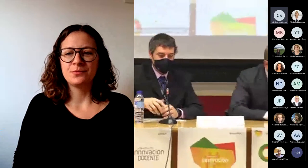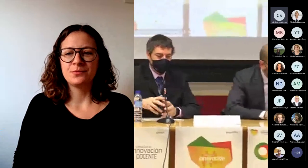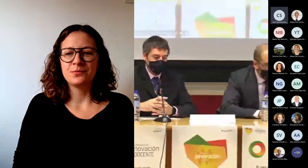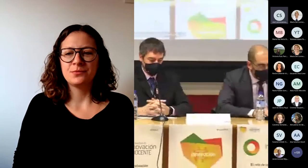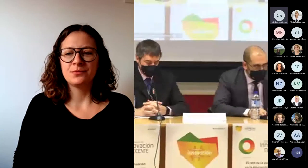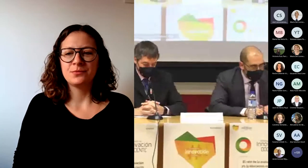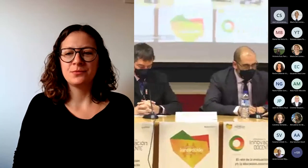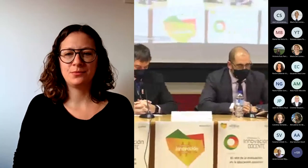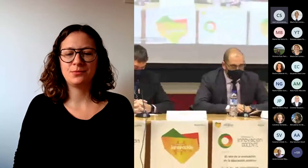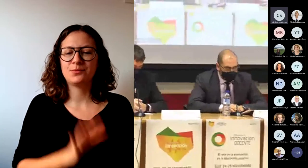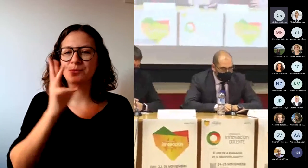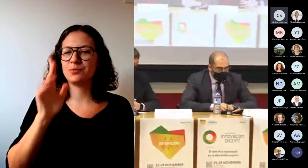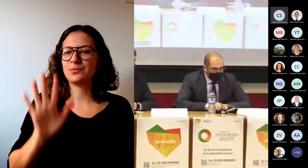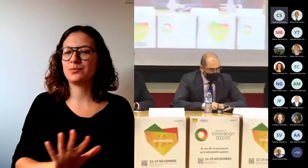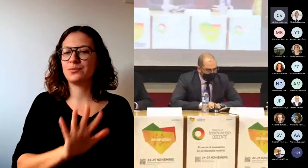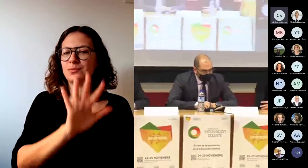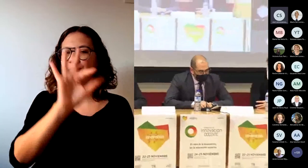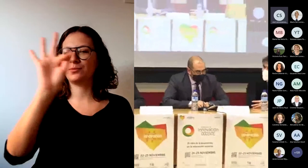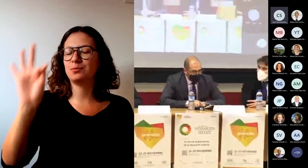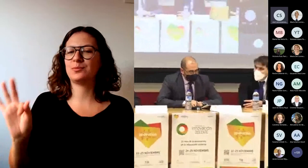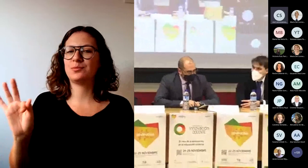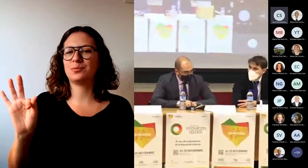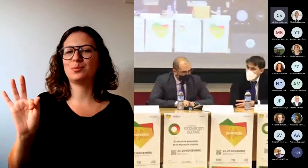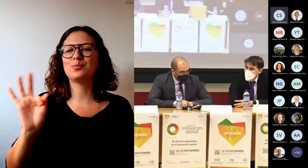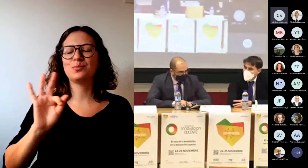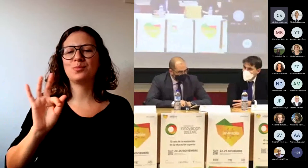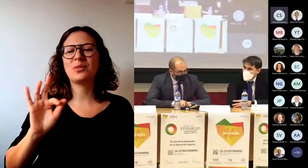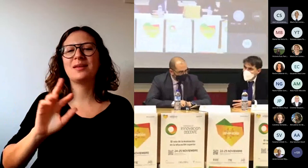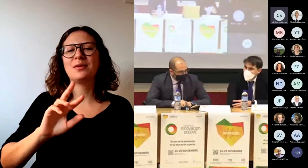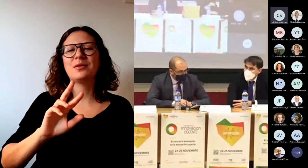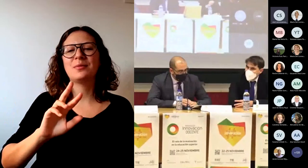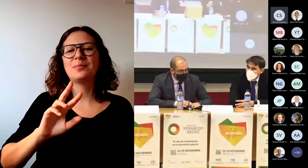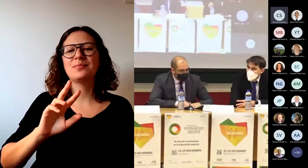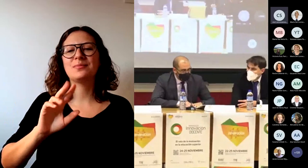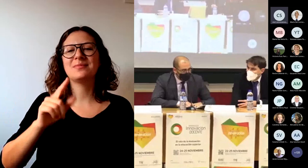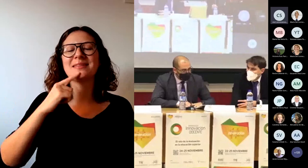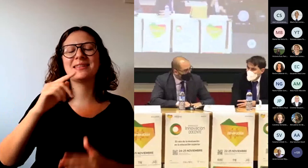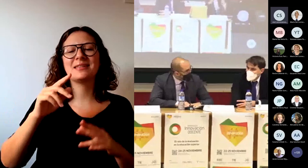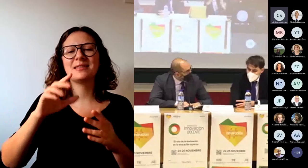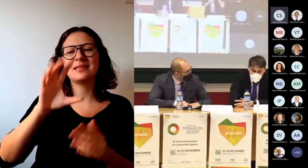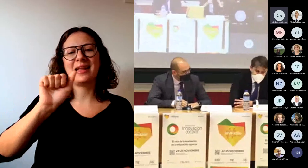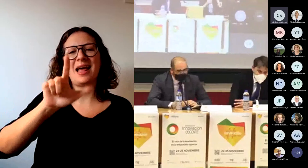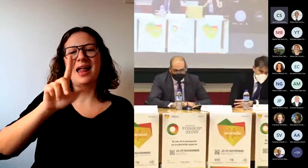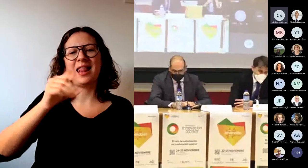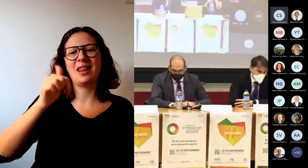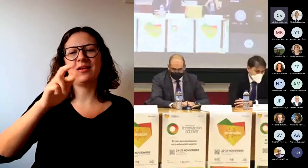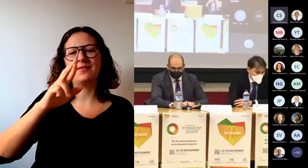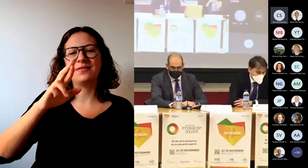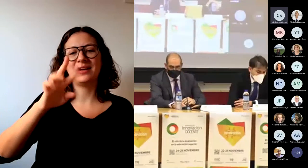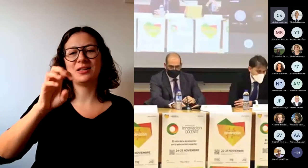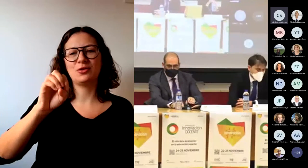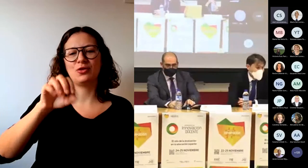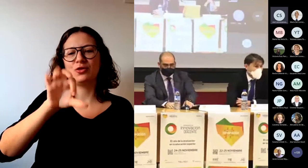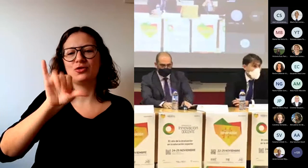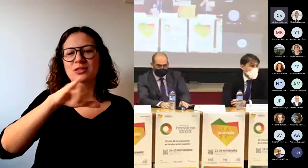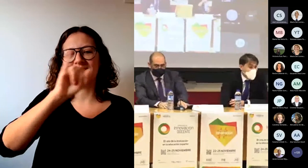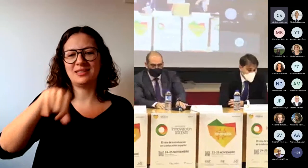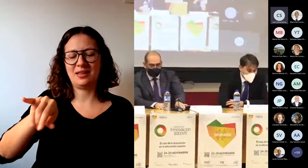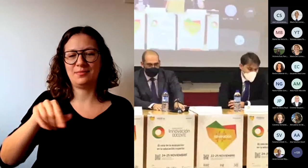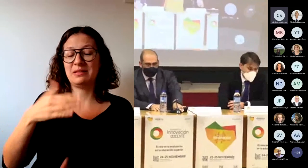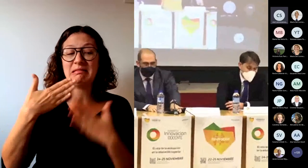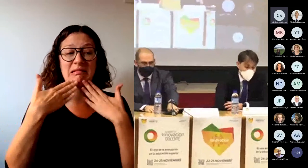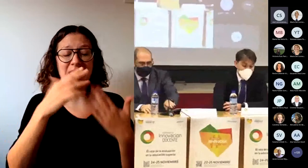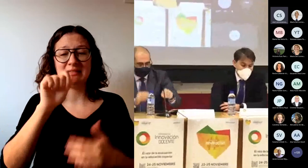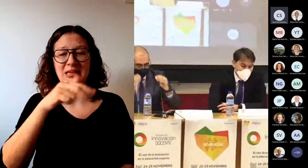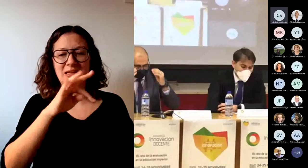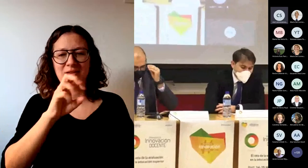La palabra es el vice-rector de transformación digital e innovación docente de la universidad de Juan Carlos, Alberto Sánchez. Gracias, Antonio. Lo primero,